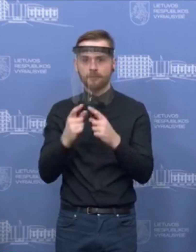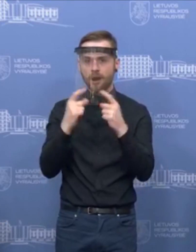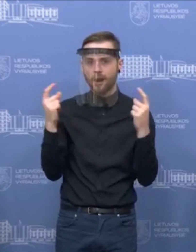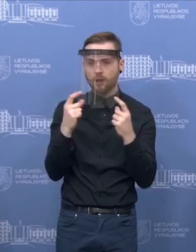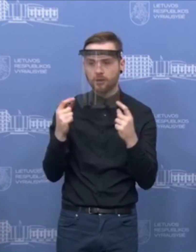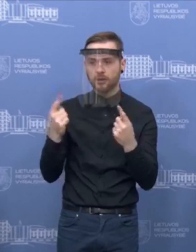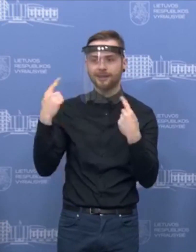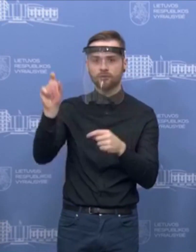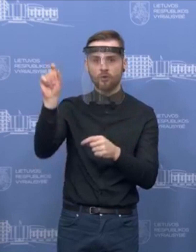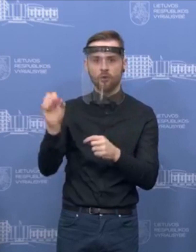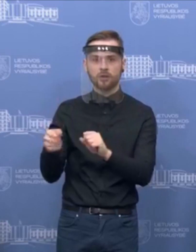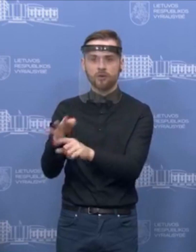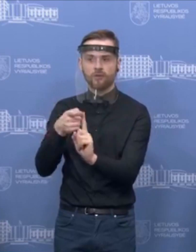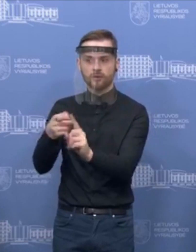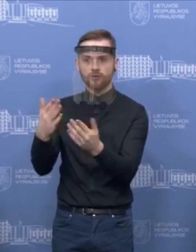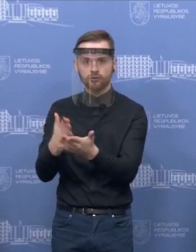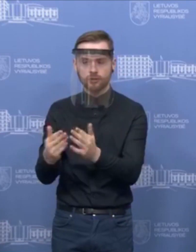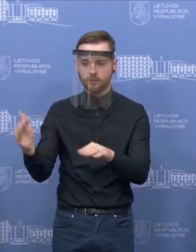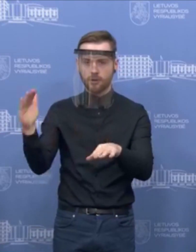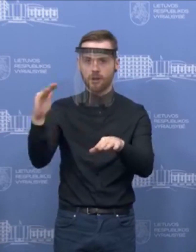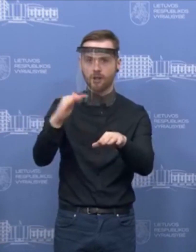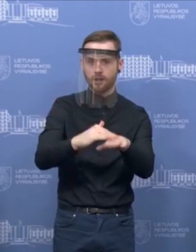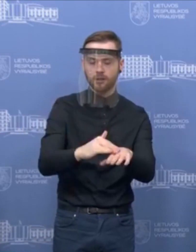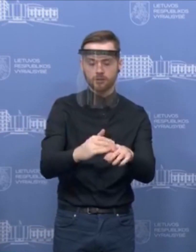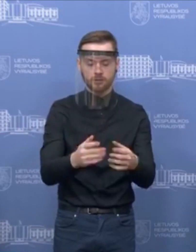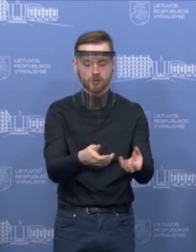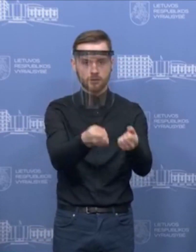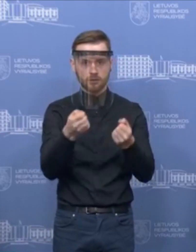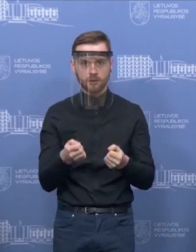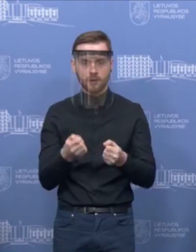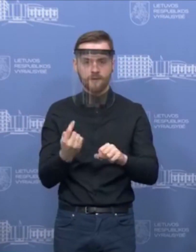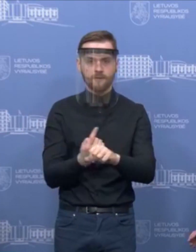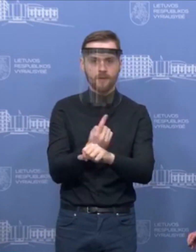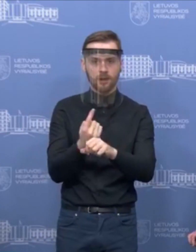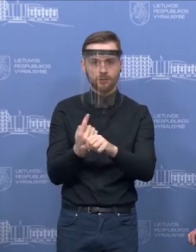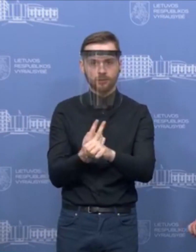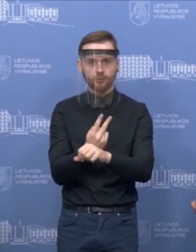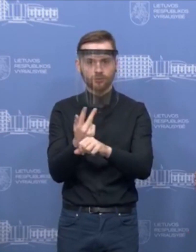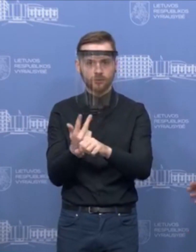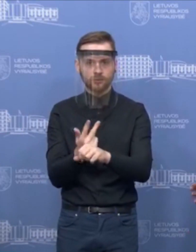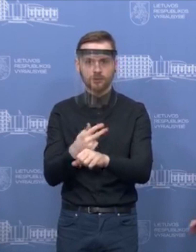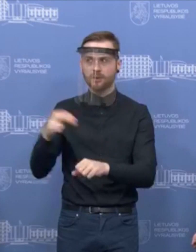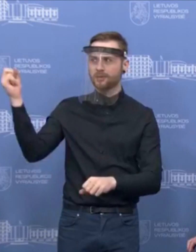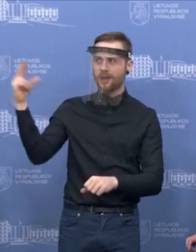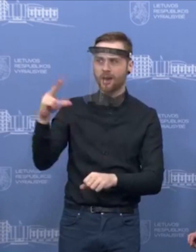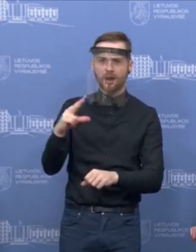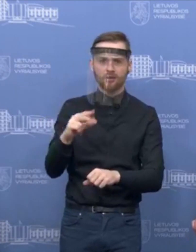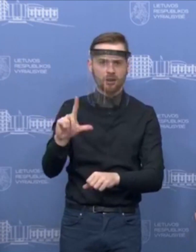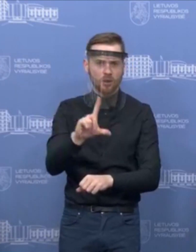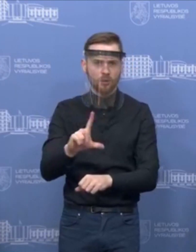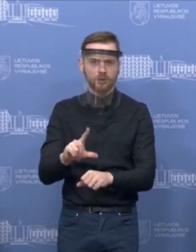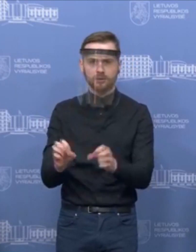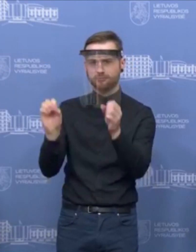būti priliesti sergančios žmogaus, kelią to valandų palaikymas tiesiog saulėje, tiesiog laukė